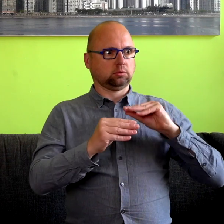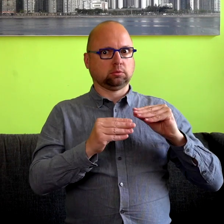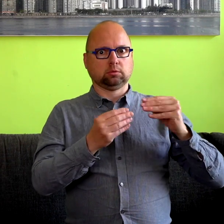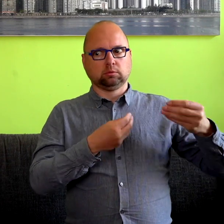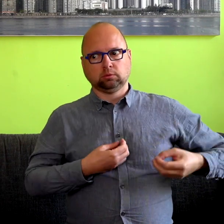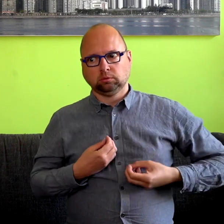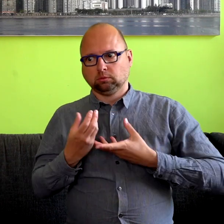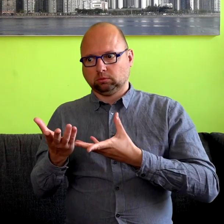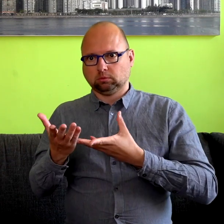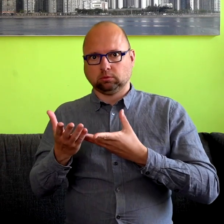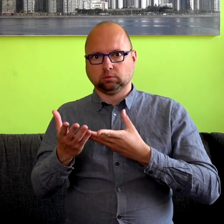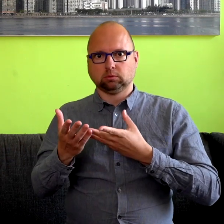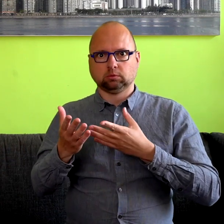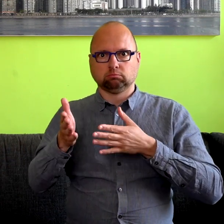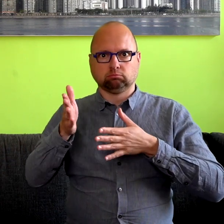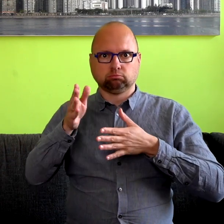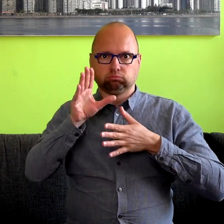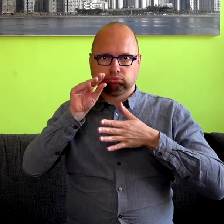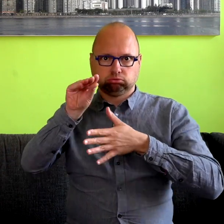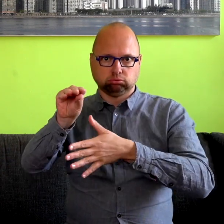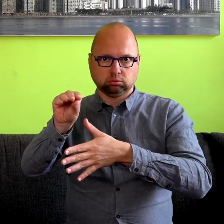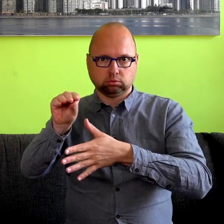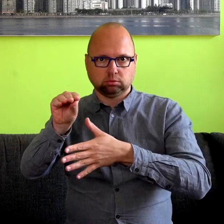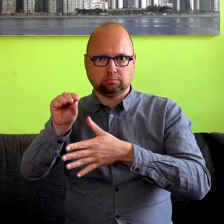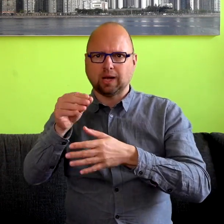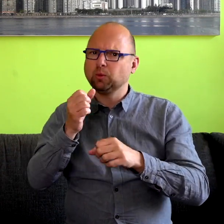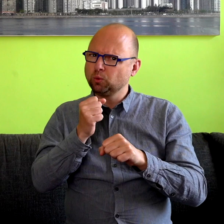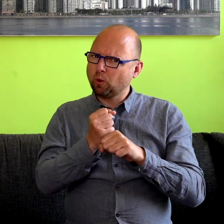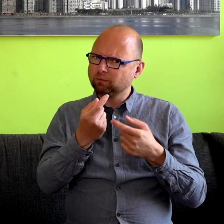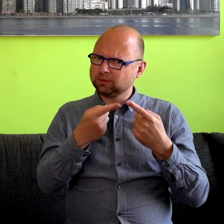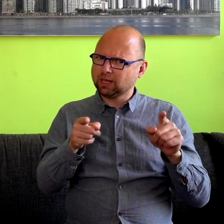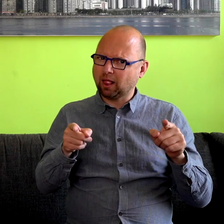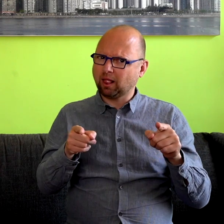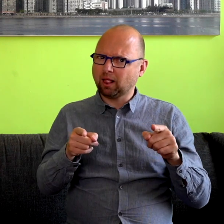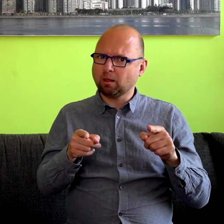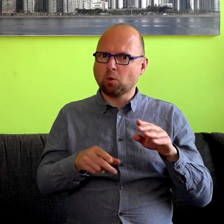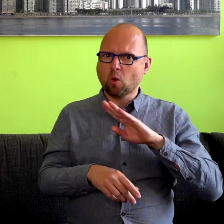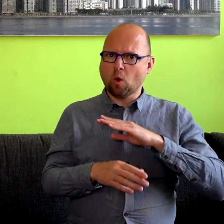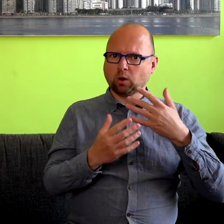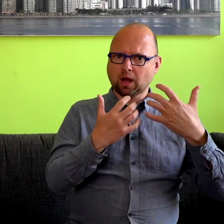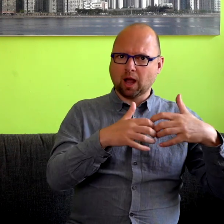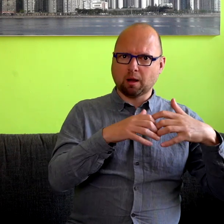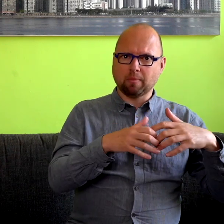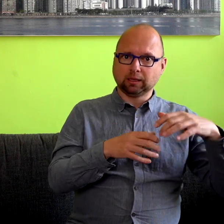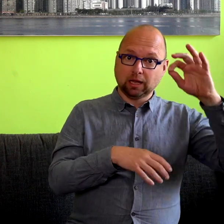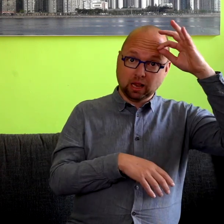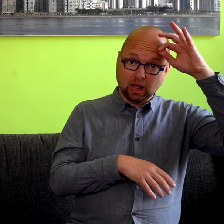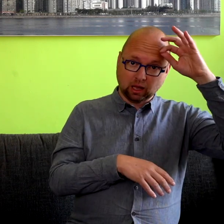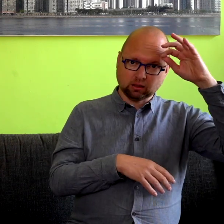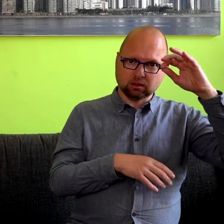visualiseren. Maar het is echt een groot verschil of je de grammatica van de taal moet leren, waar we vaak veel moeite mee hebben als